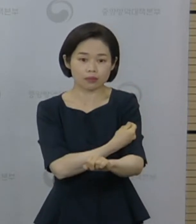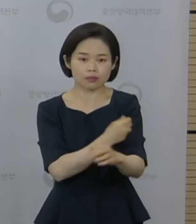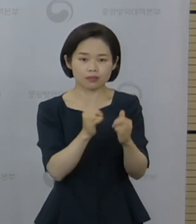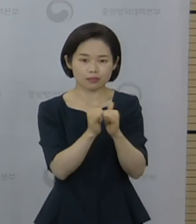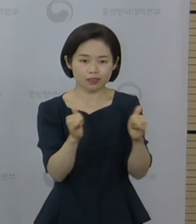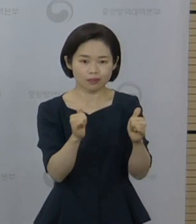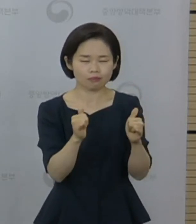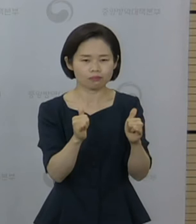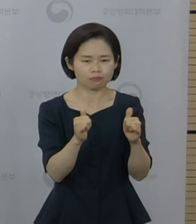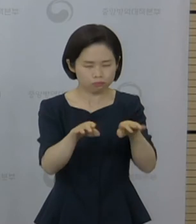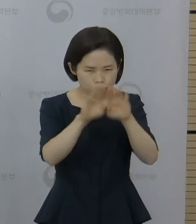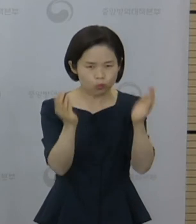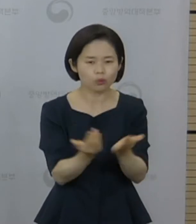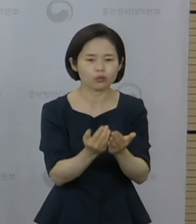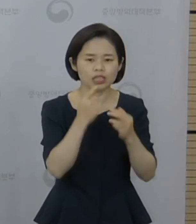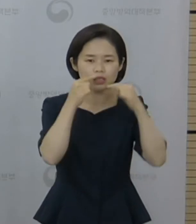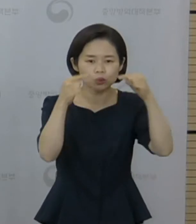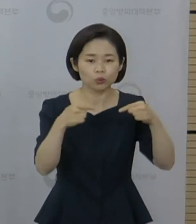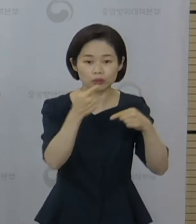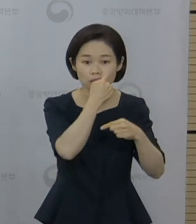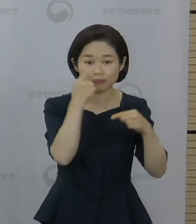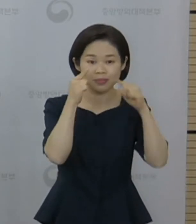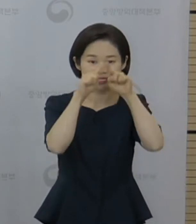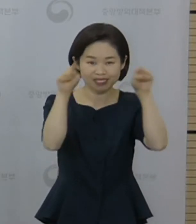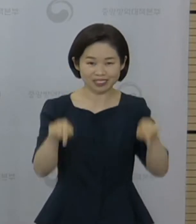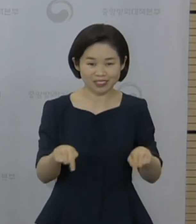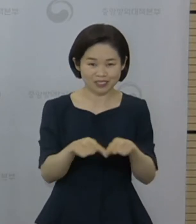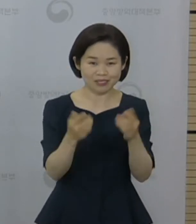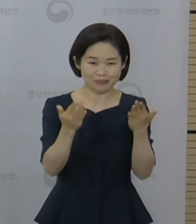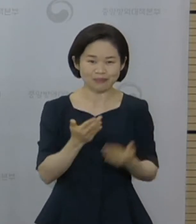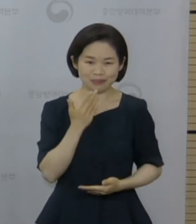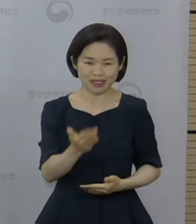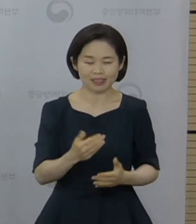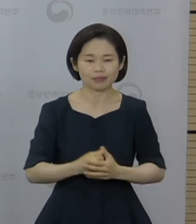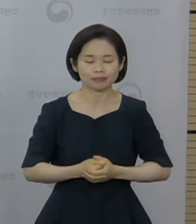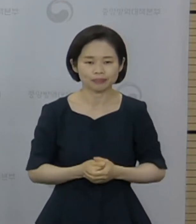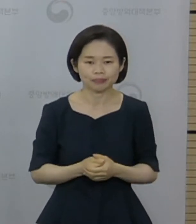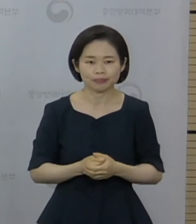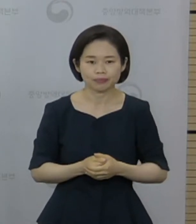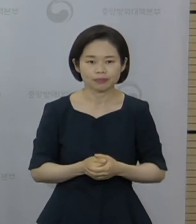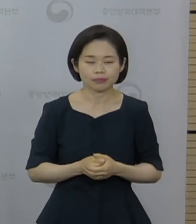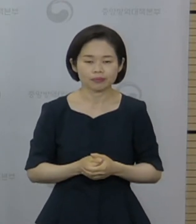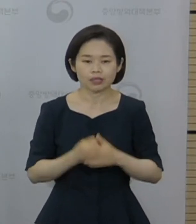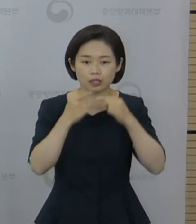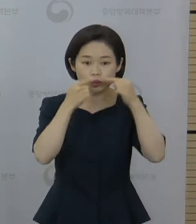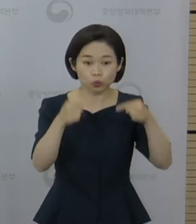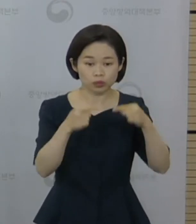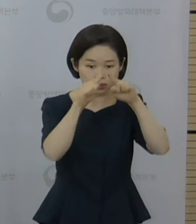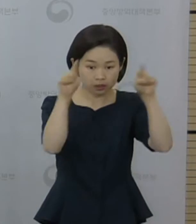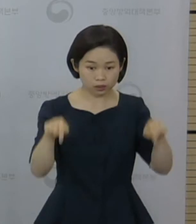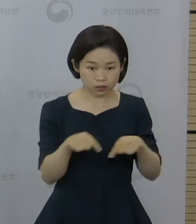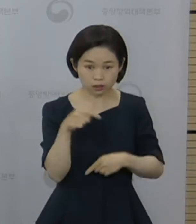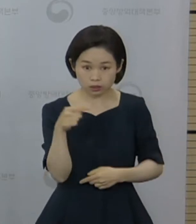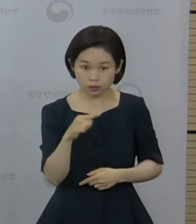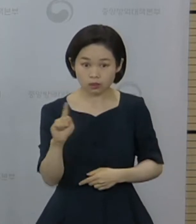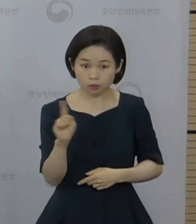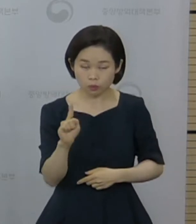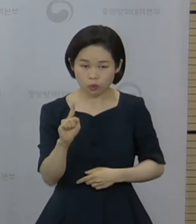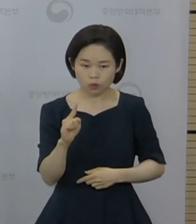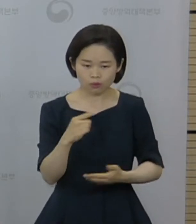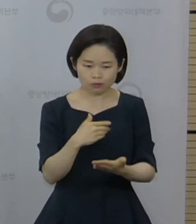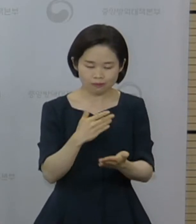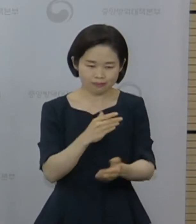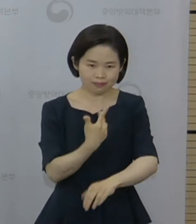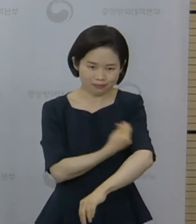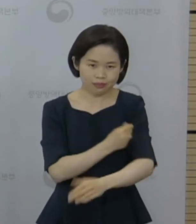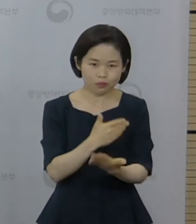누구나 종이로 된 증명서 발급이 가능합니다. 종이 증명서는 코로나19 예방접종 외에도